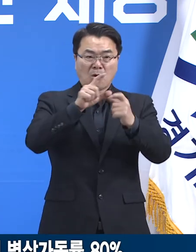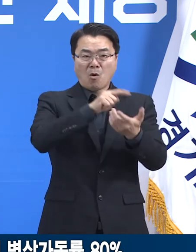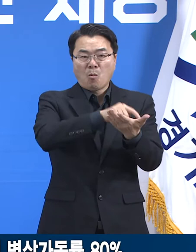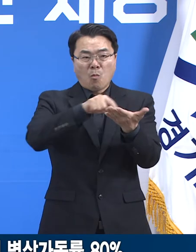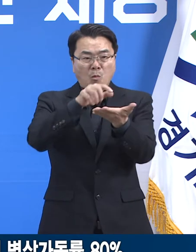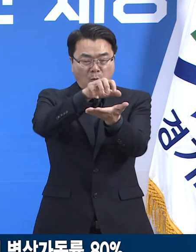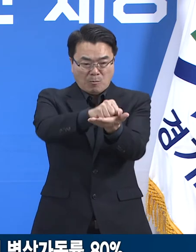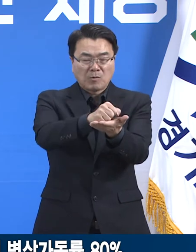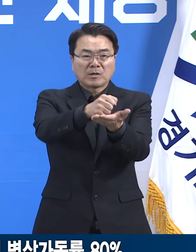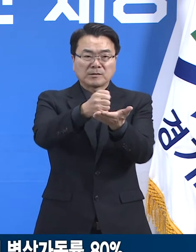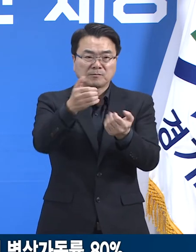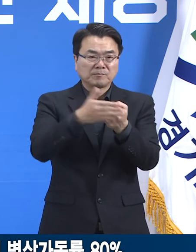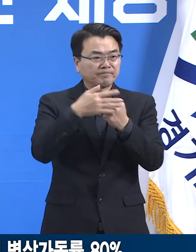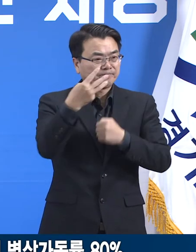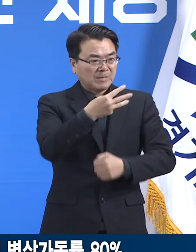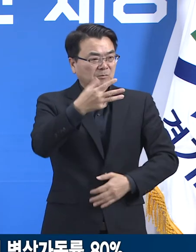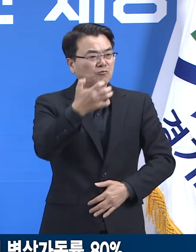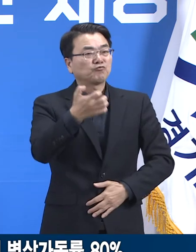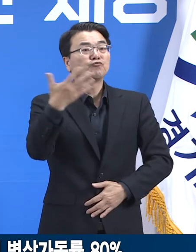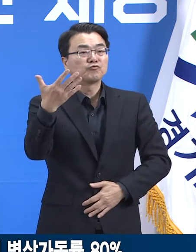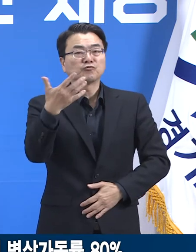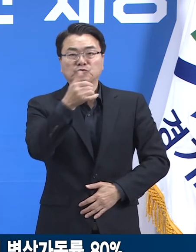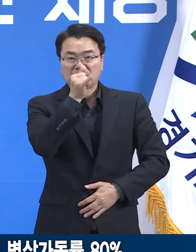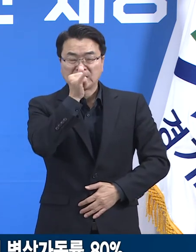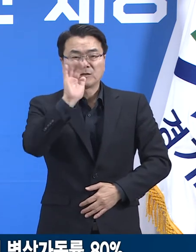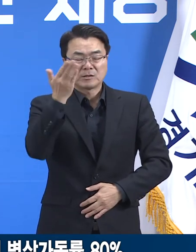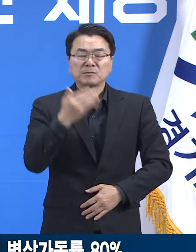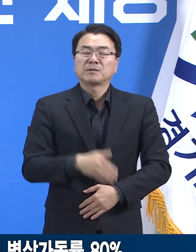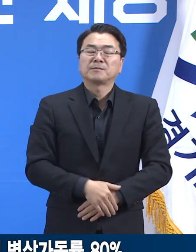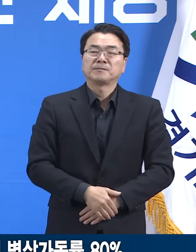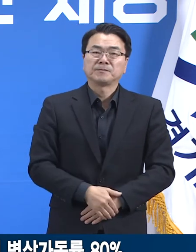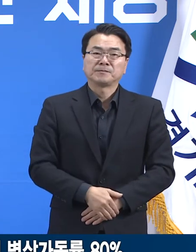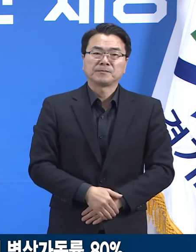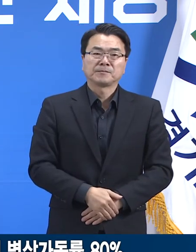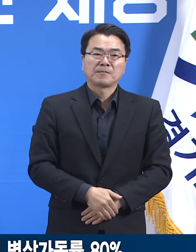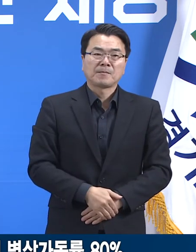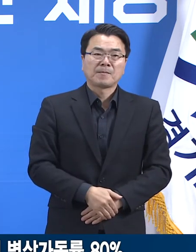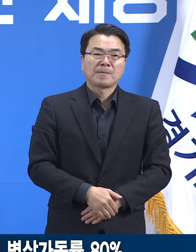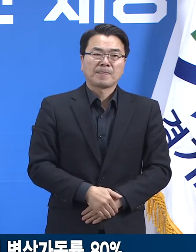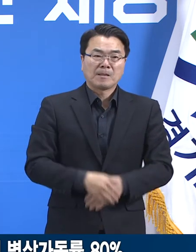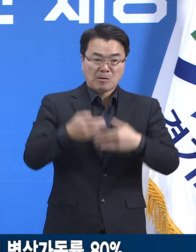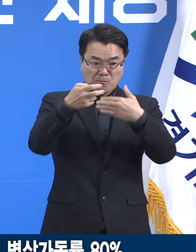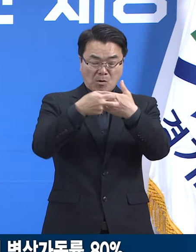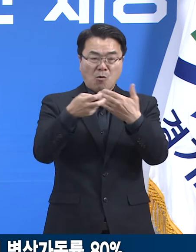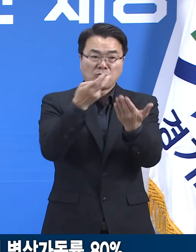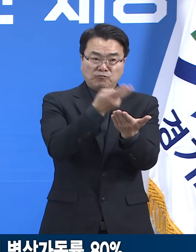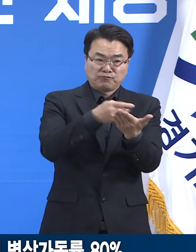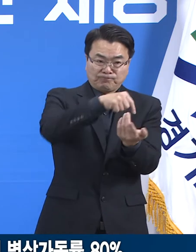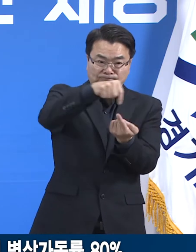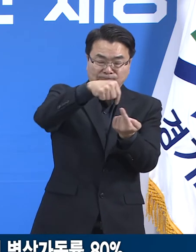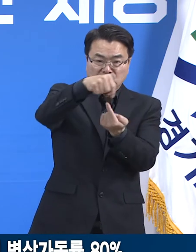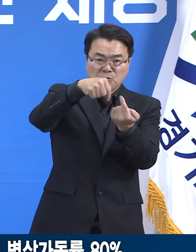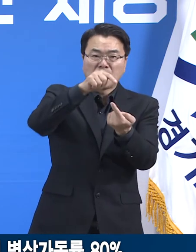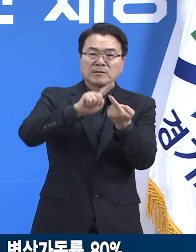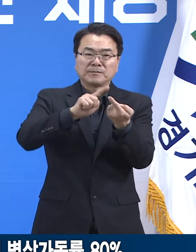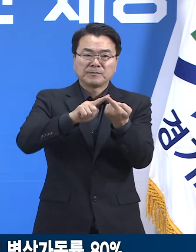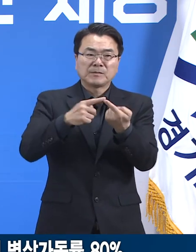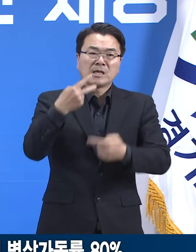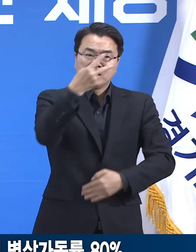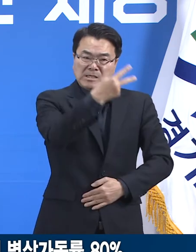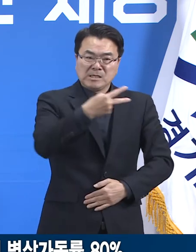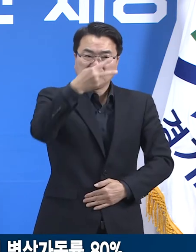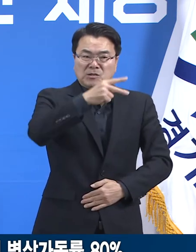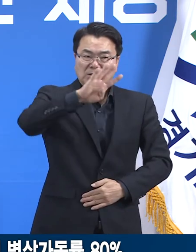현재 총 3,099병상을 확보했습니다. 사용병상은 2,306병상에서 2